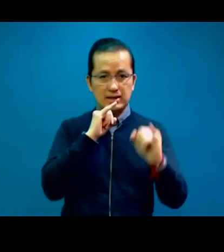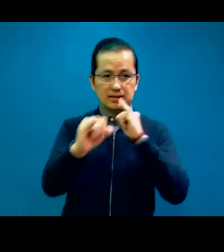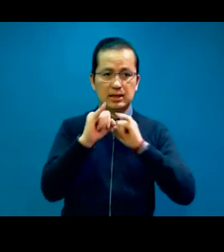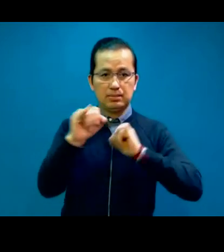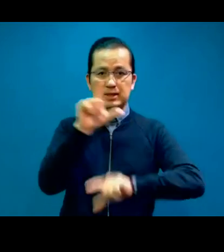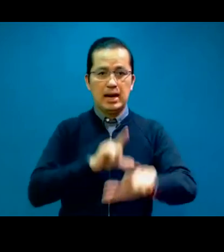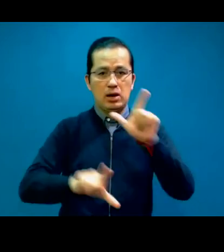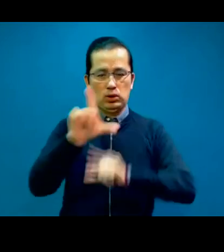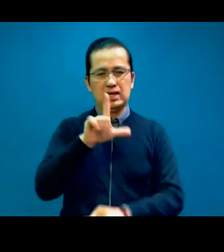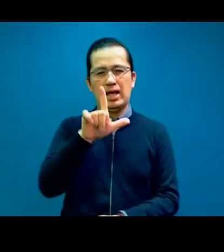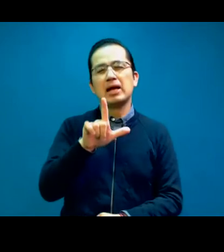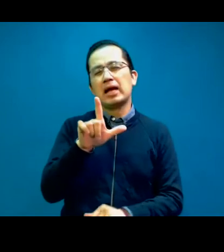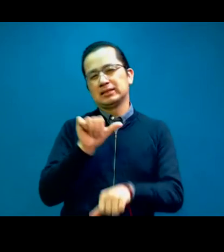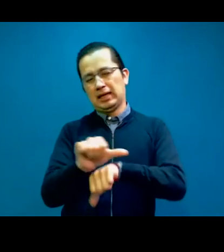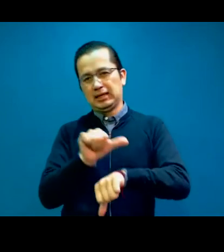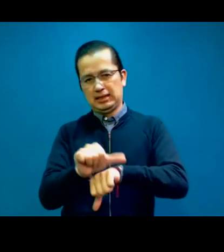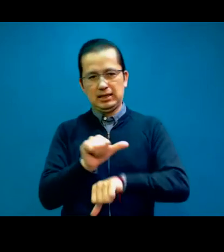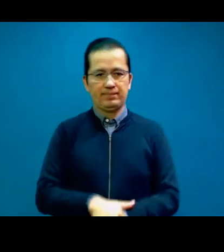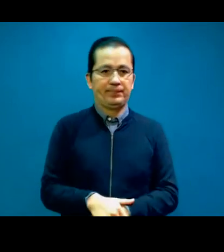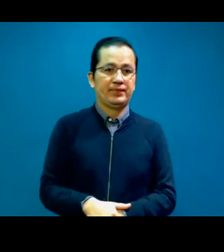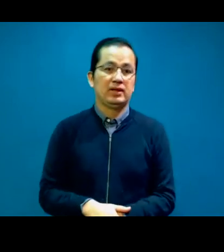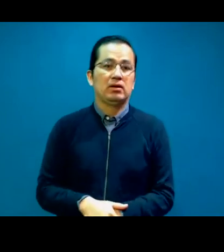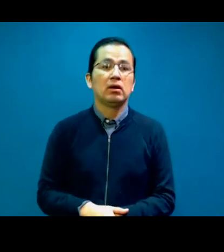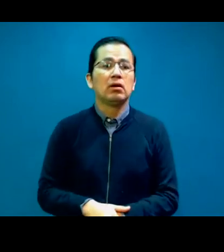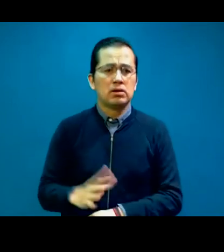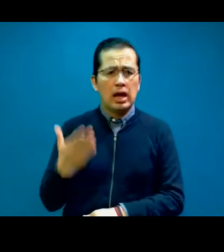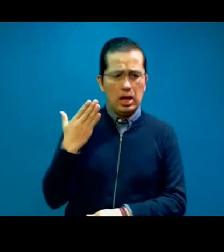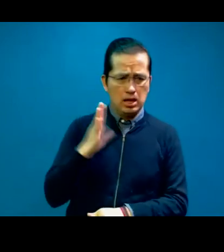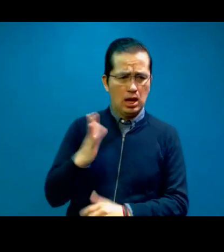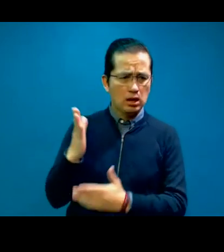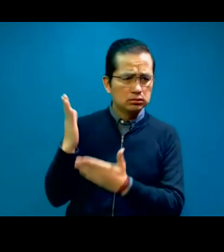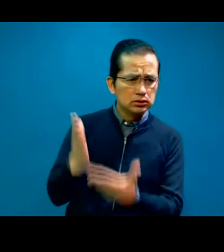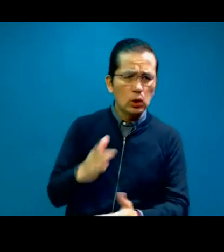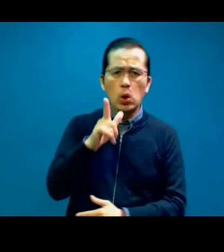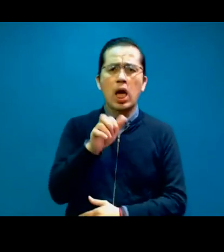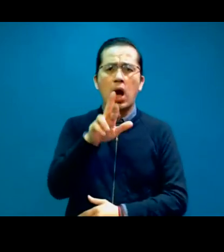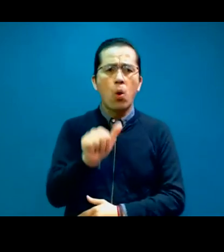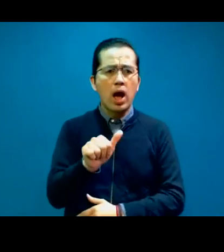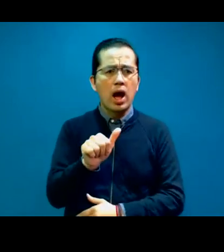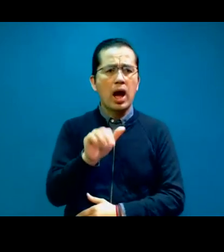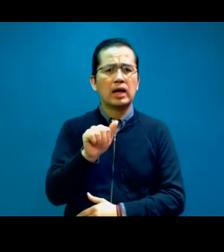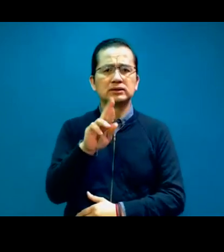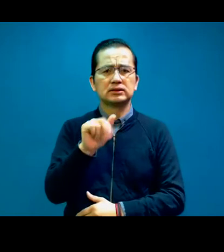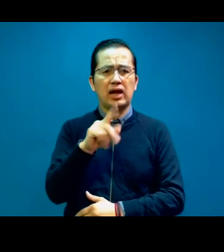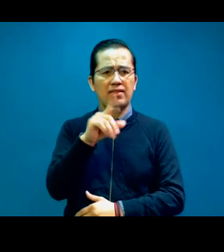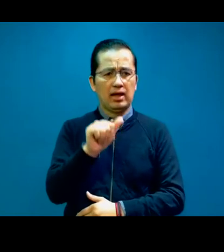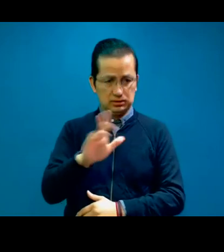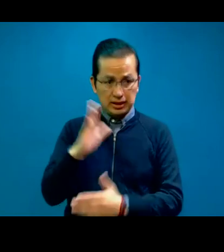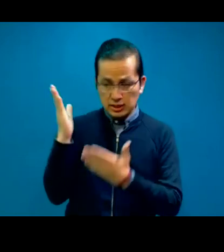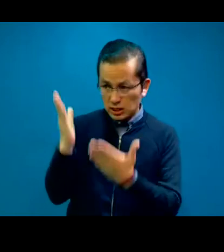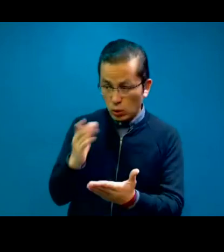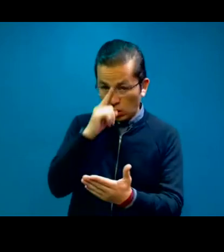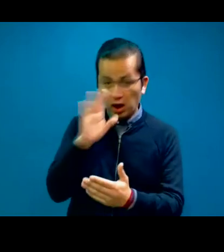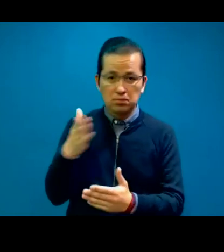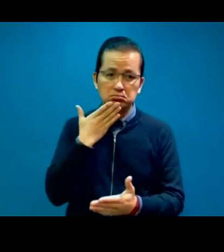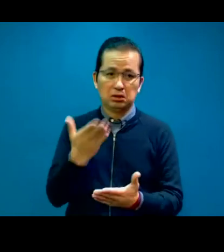se unió Laura Estrada. De hecho, había entrado temprano y parece que tuvo problemas con internet. Ya regresó, ya la vi que está por aquí. Entonces,